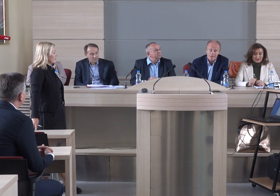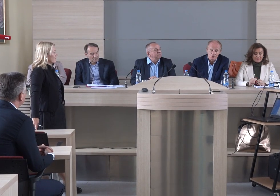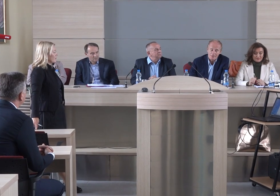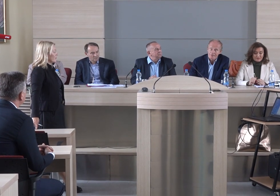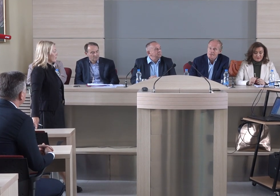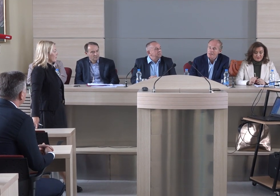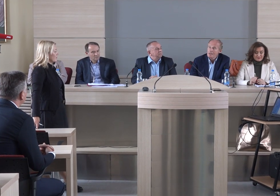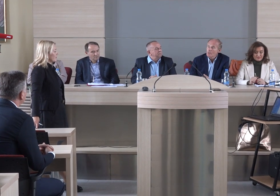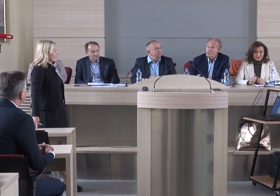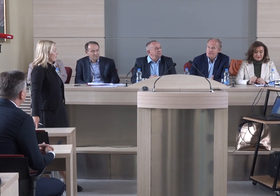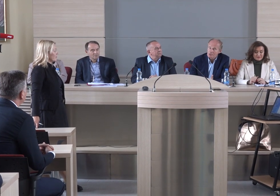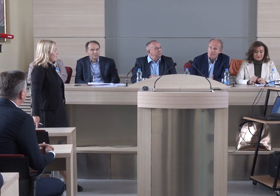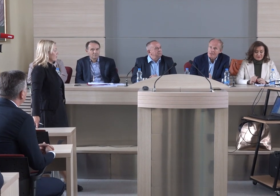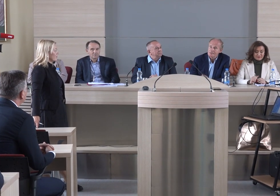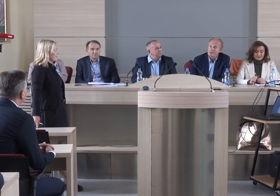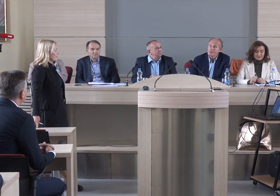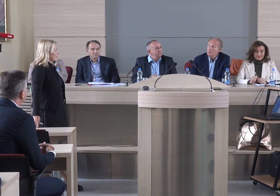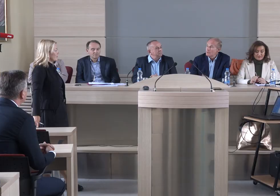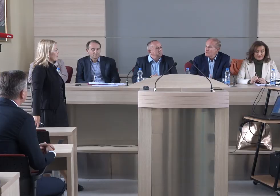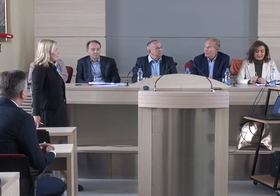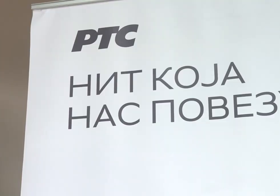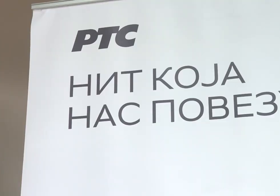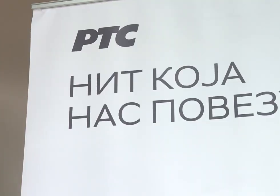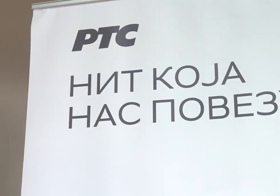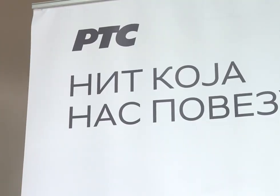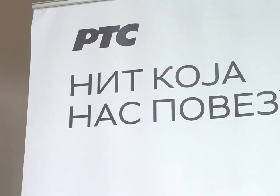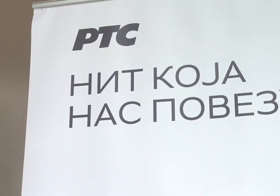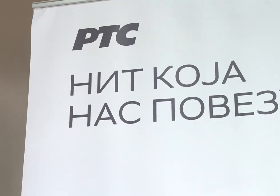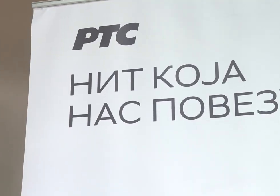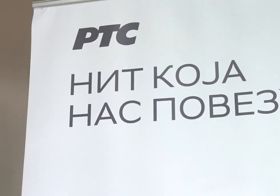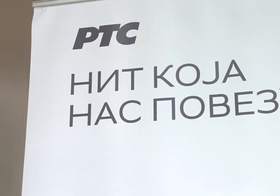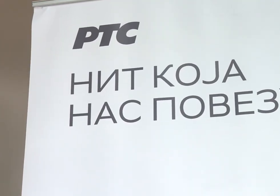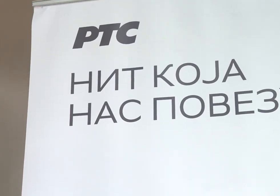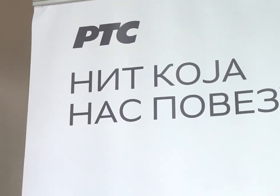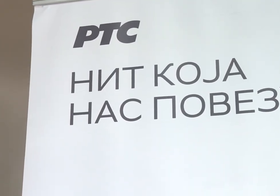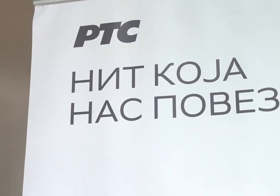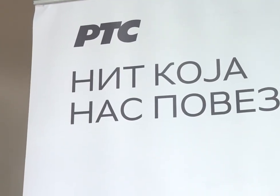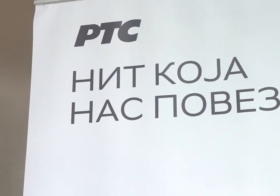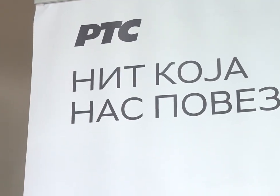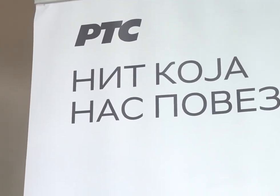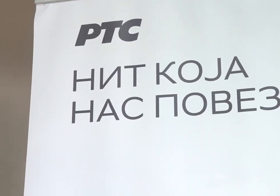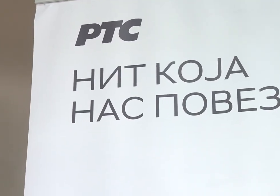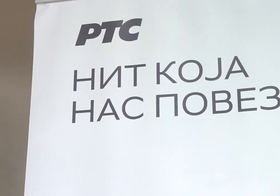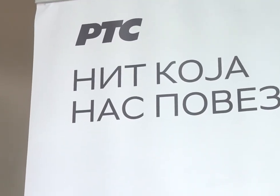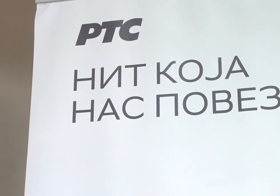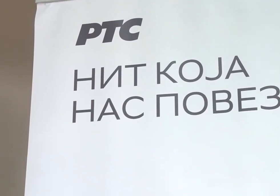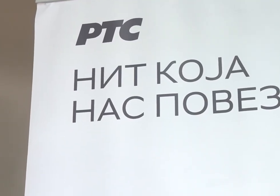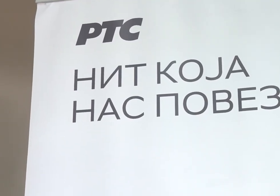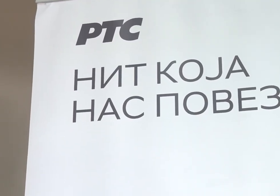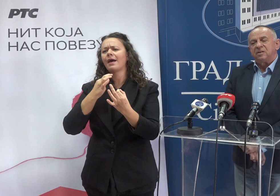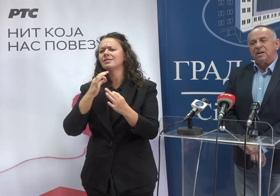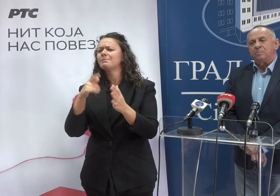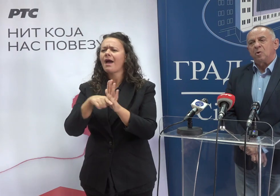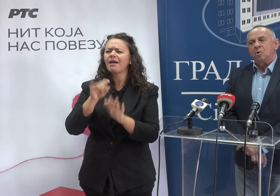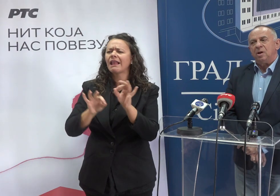Srbiji. Posle okončanja rasprava svode se utisci, sve primedbe, kritike